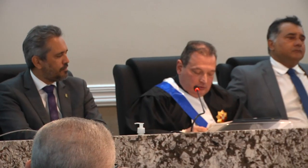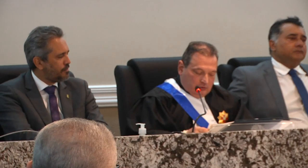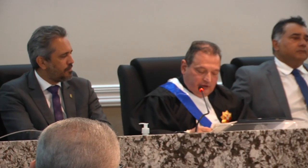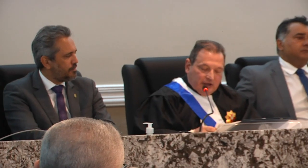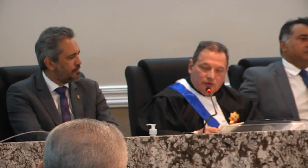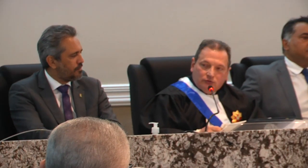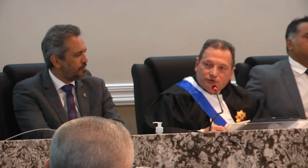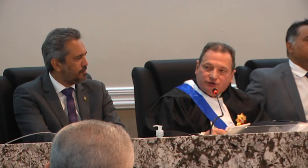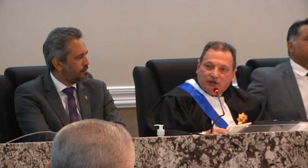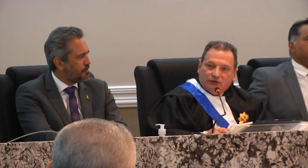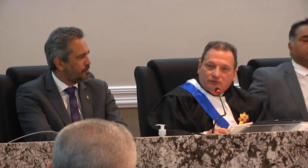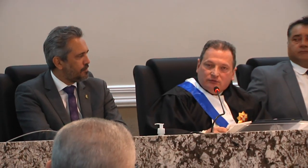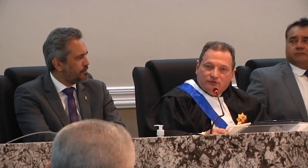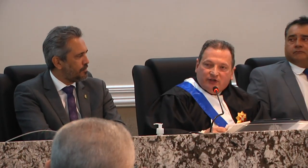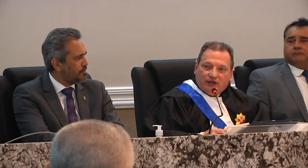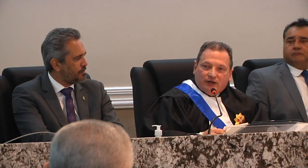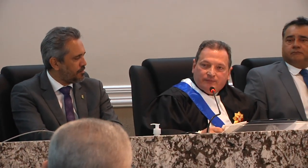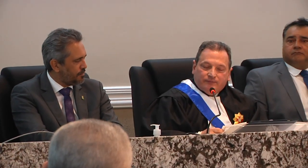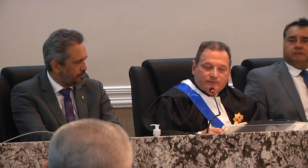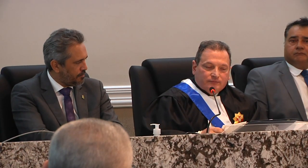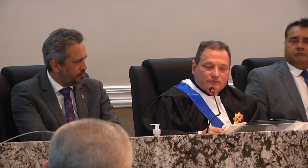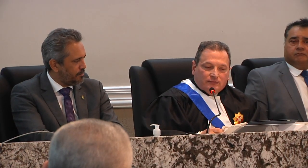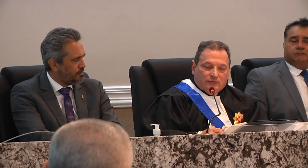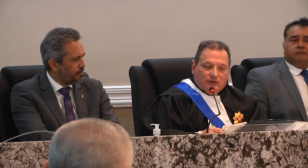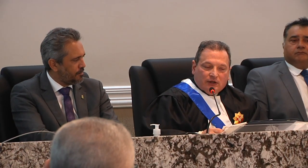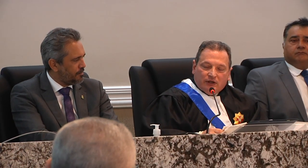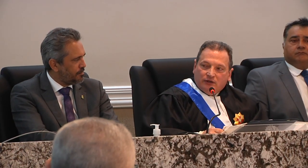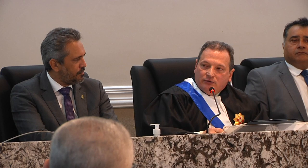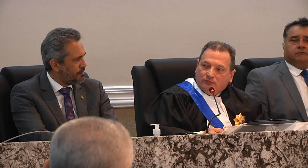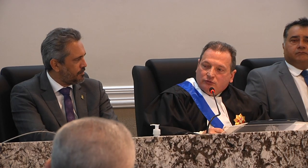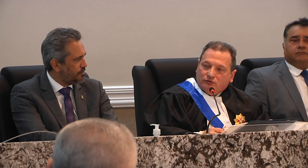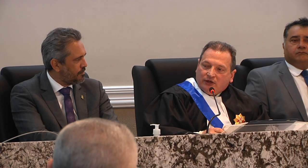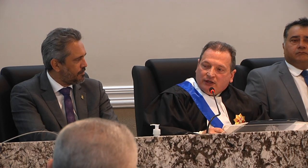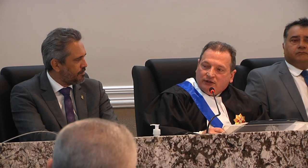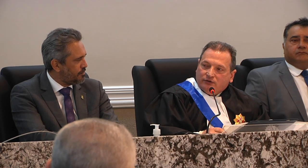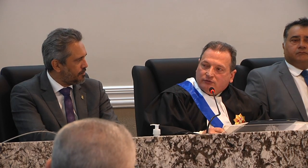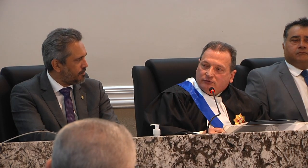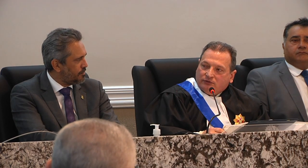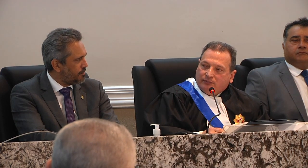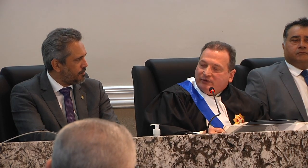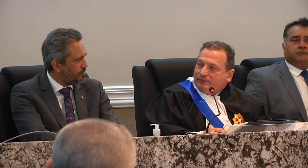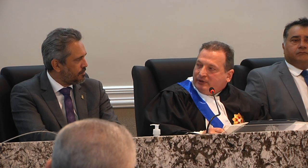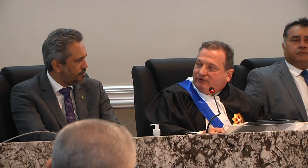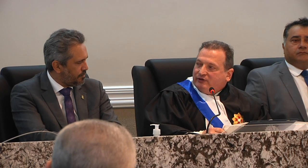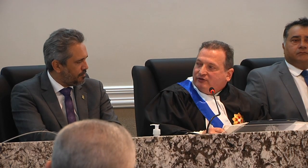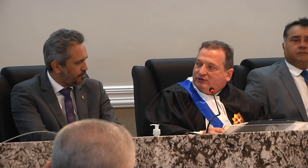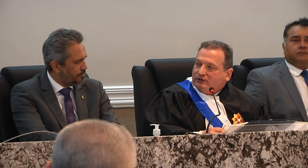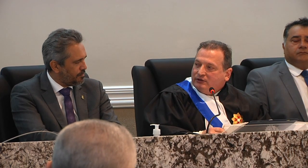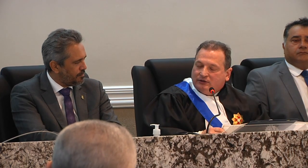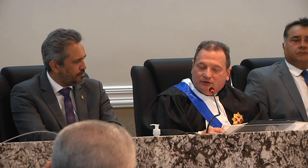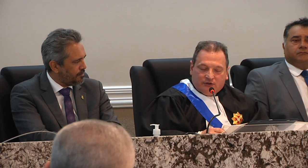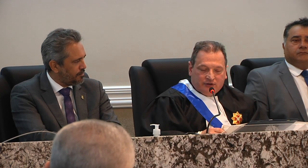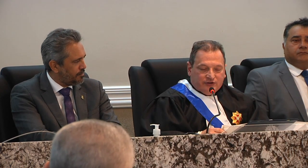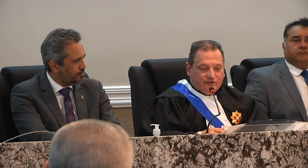governador do estado do Ceará a quem muito agradeço a presença neste